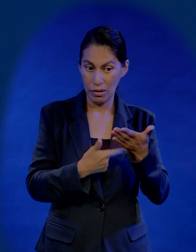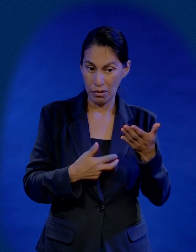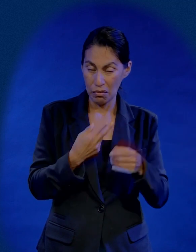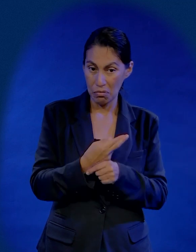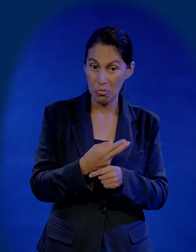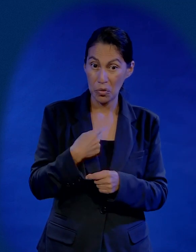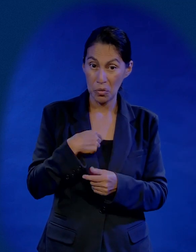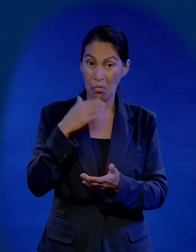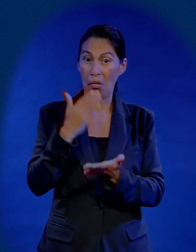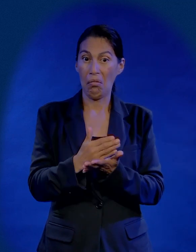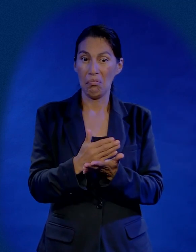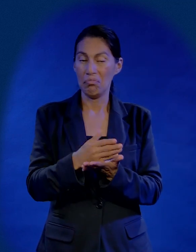nunca me detuve